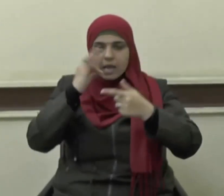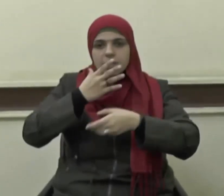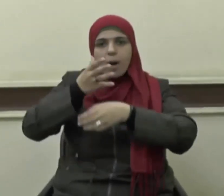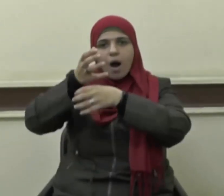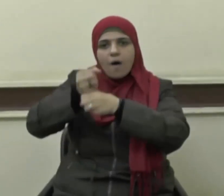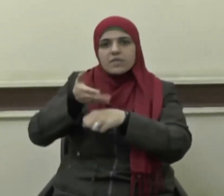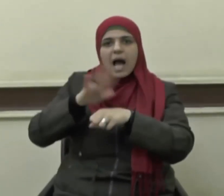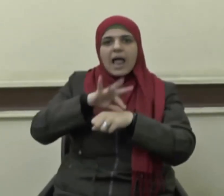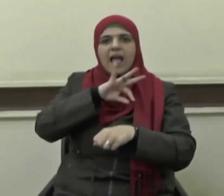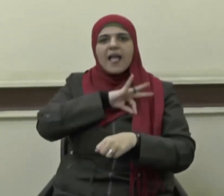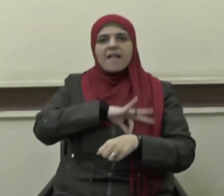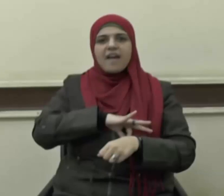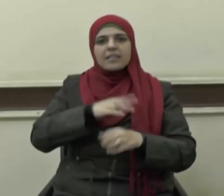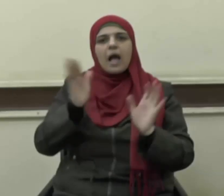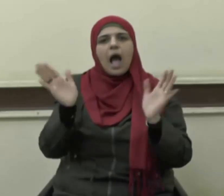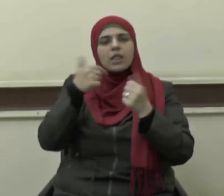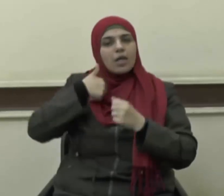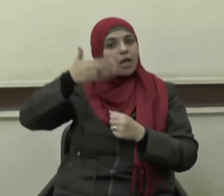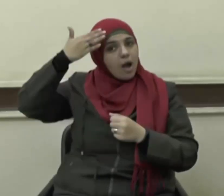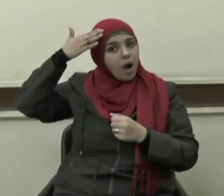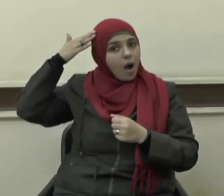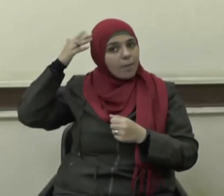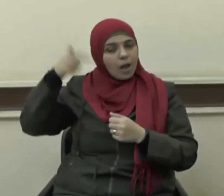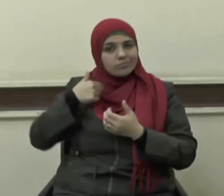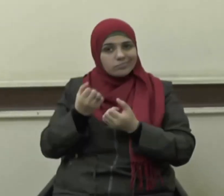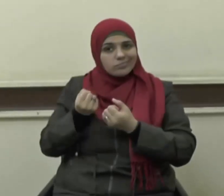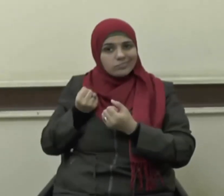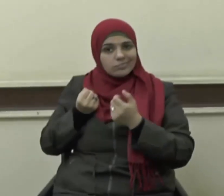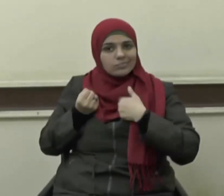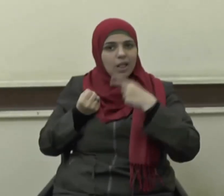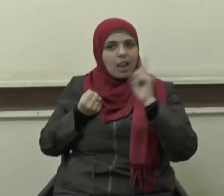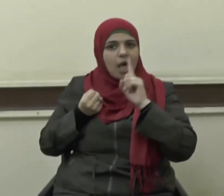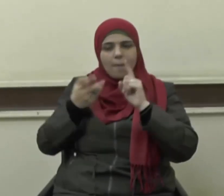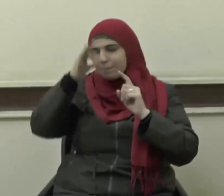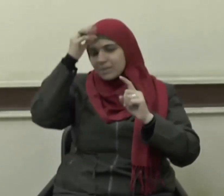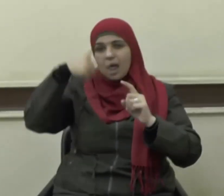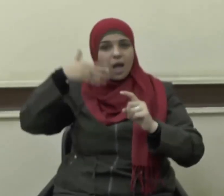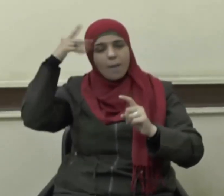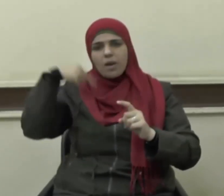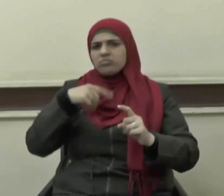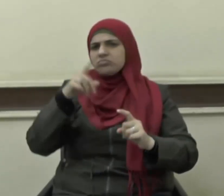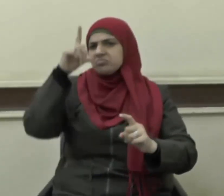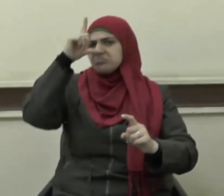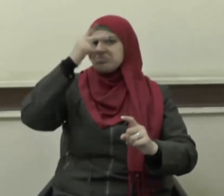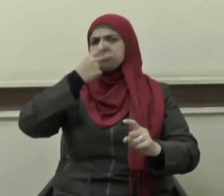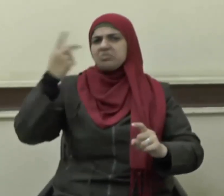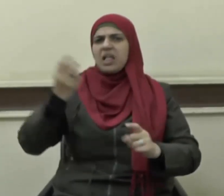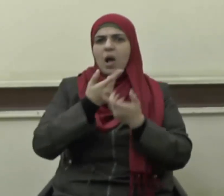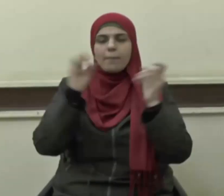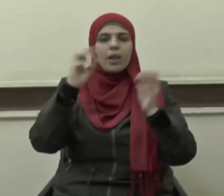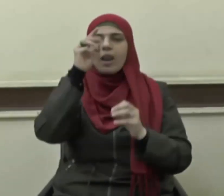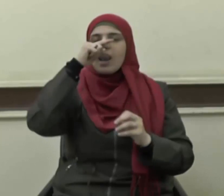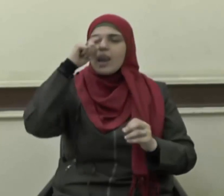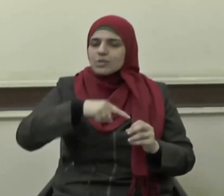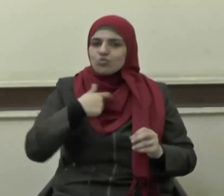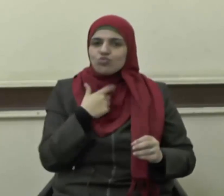الإفادة من الخبرات والحذر من الغرور فينبغي للشباب أن